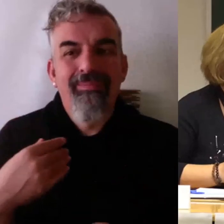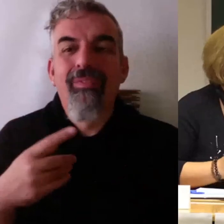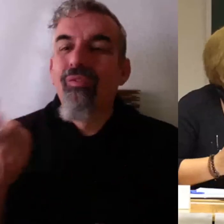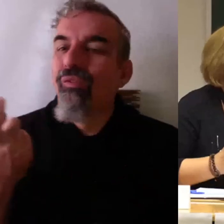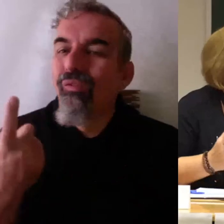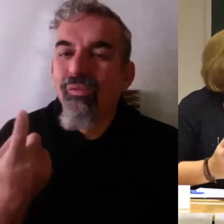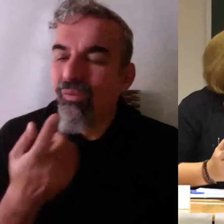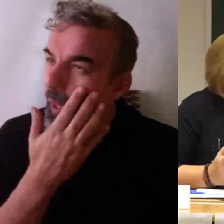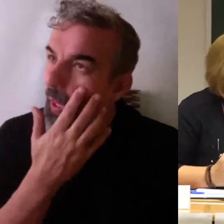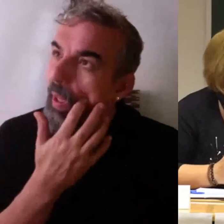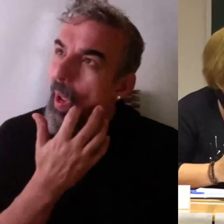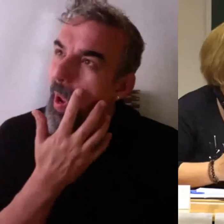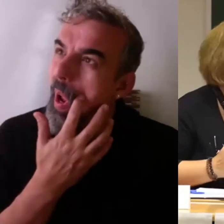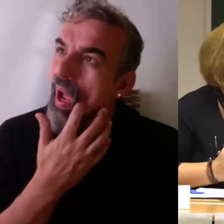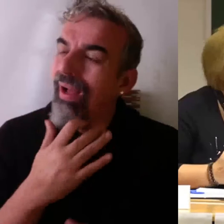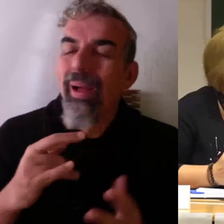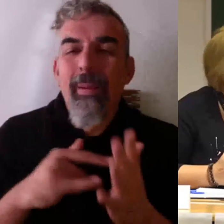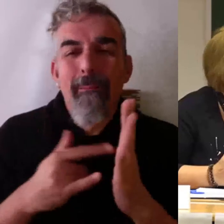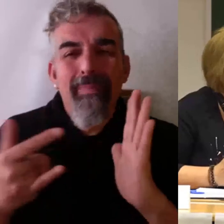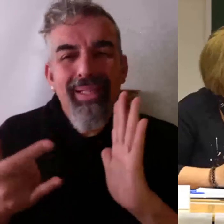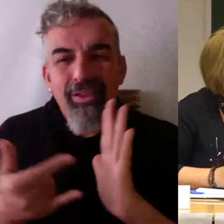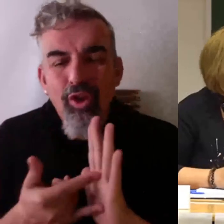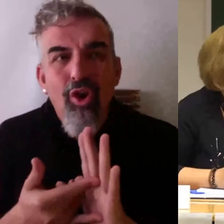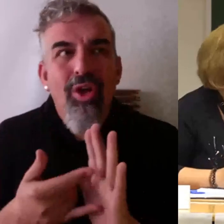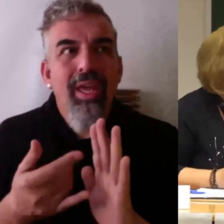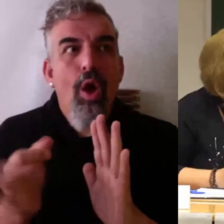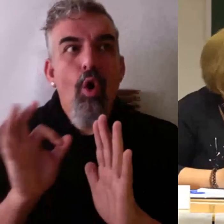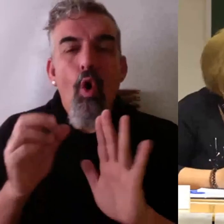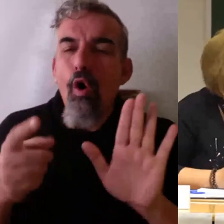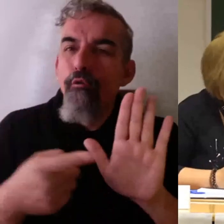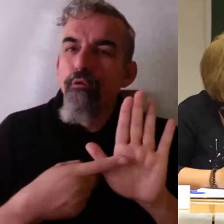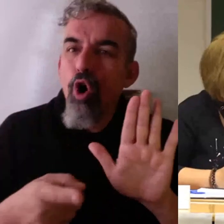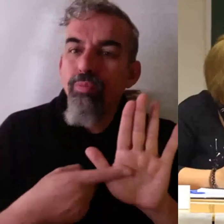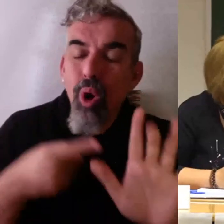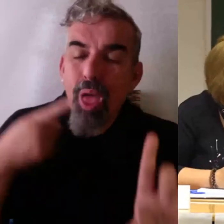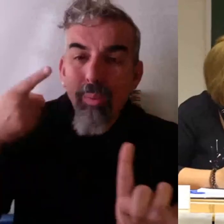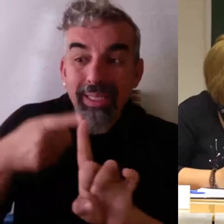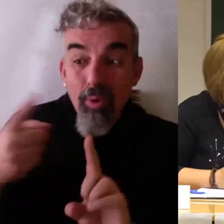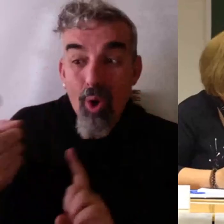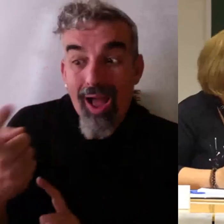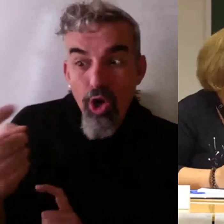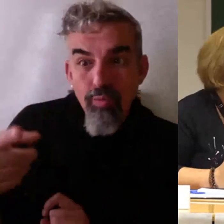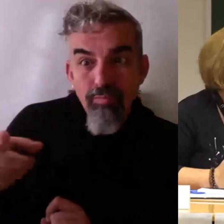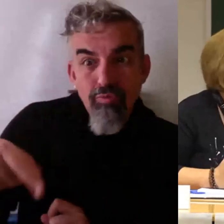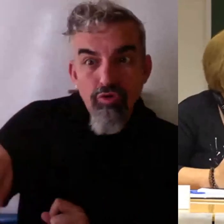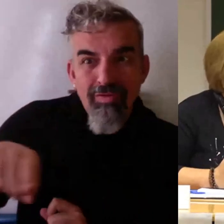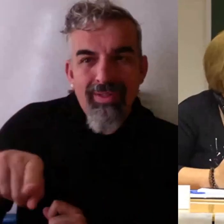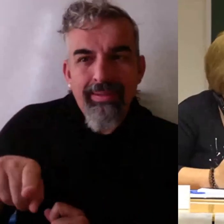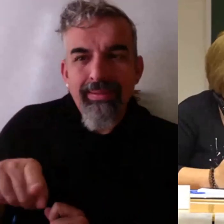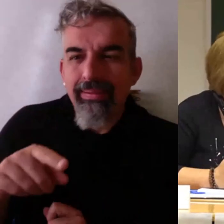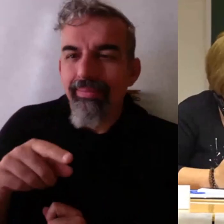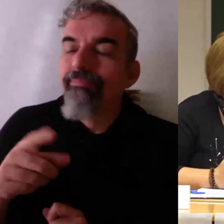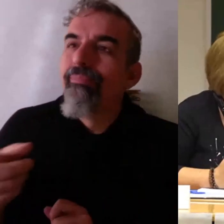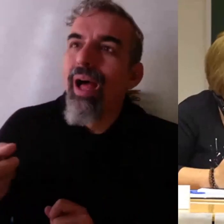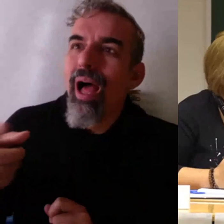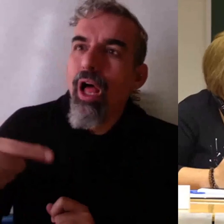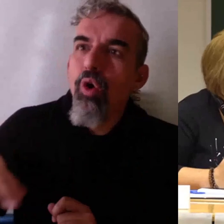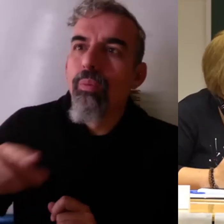alguna metodología, alguna fórmula para que el alumno pueda, de manera cualitativa,